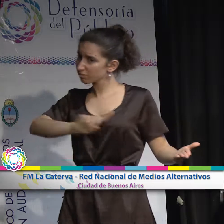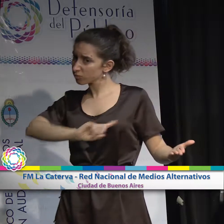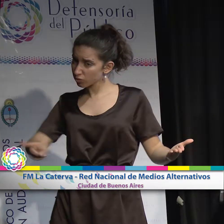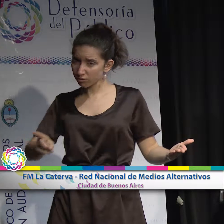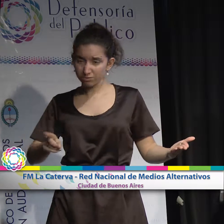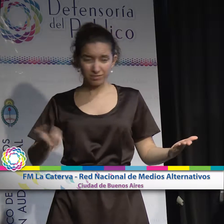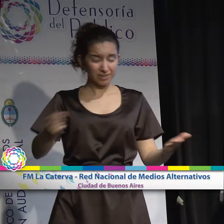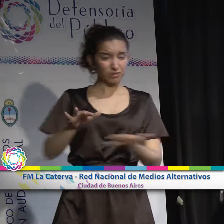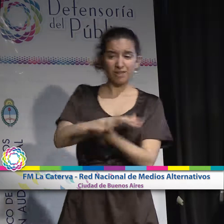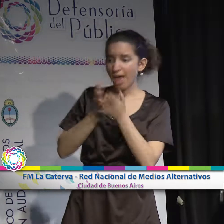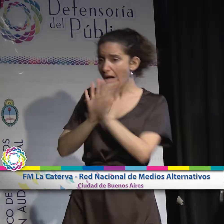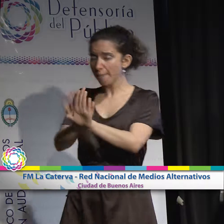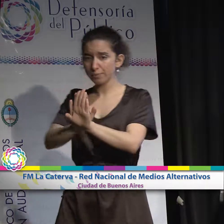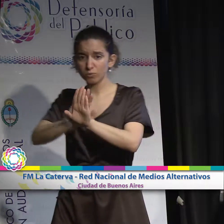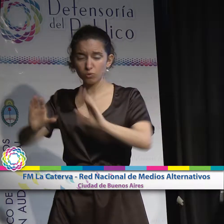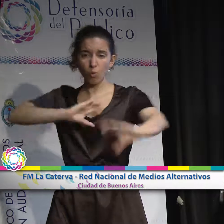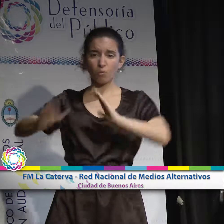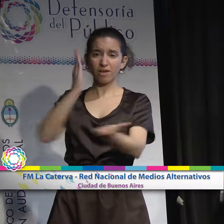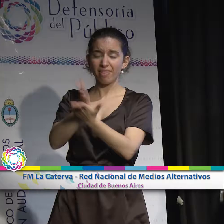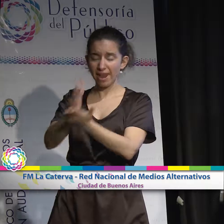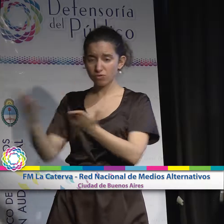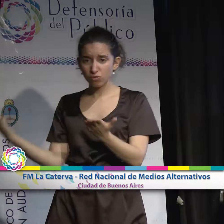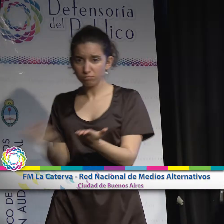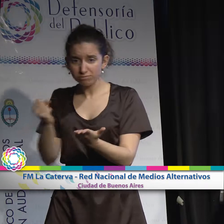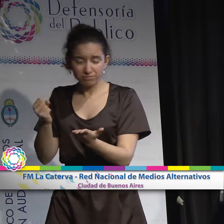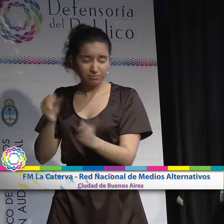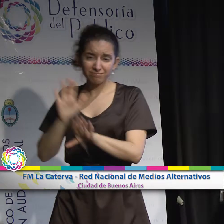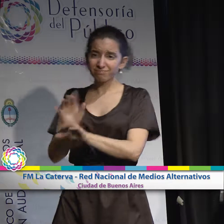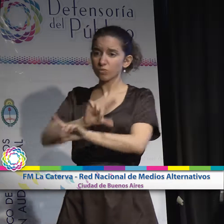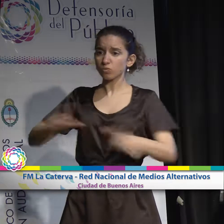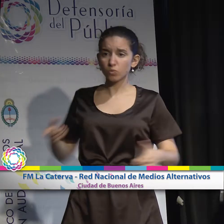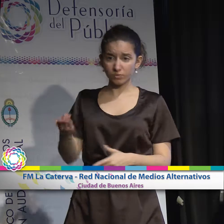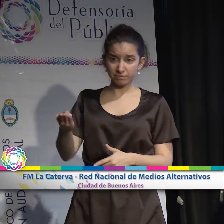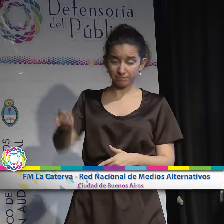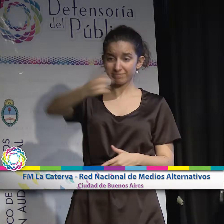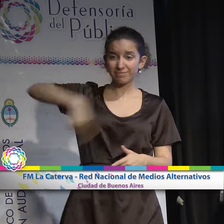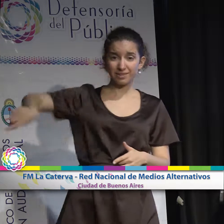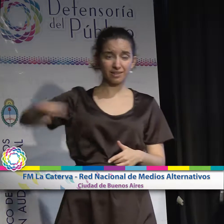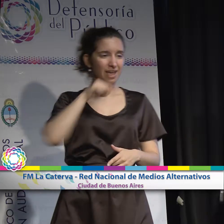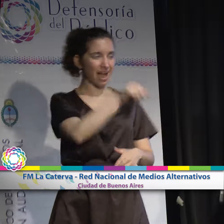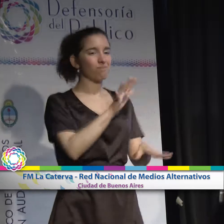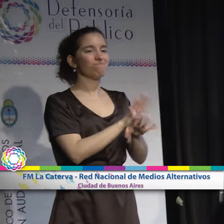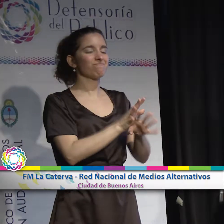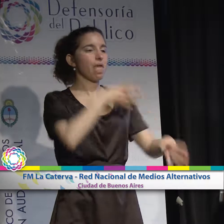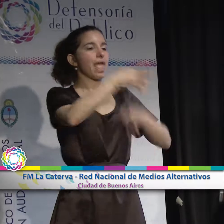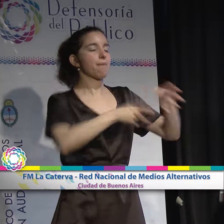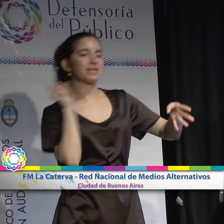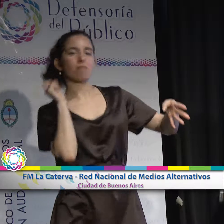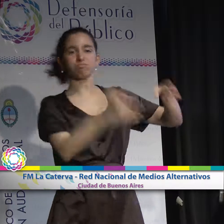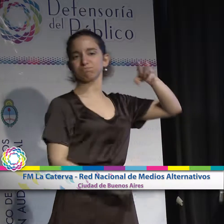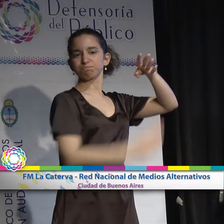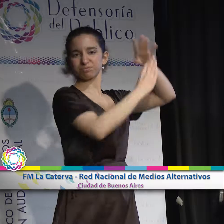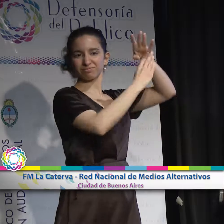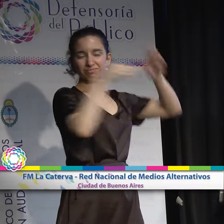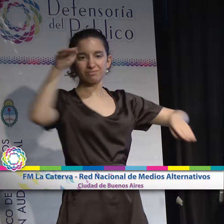resuelva en favor de garantizar el derecho a la comunicación de una televisora comunitaria. La libertad de empresa prima en este caso como en tantos otros